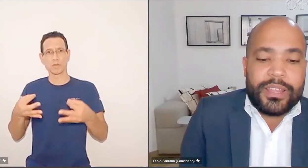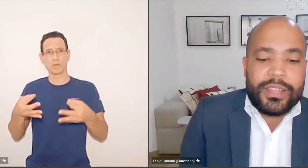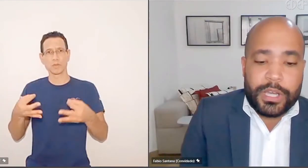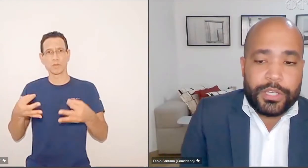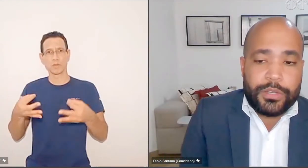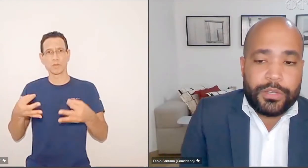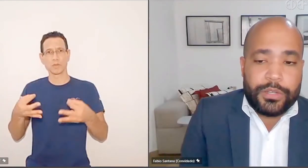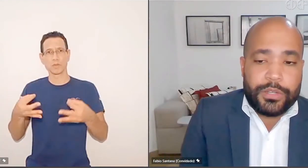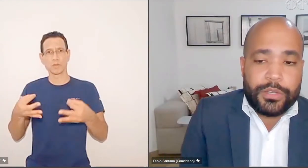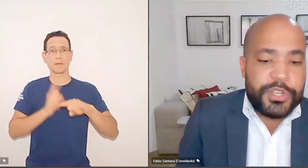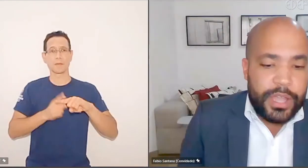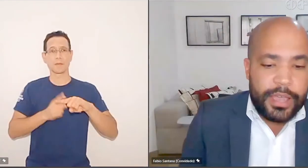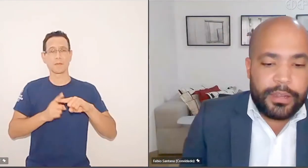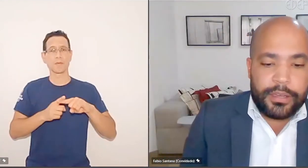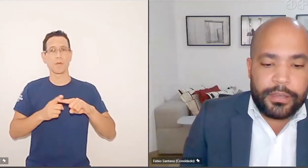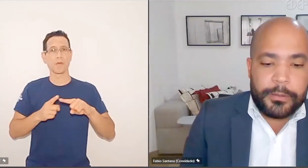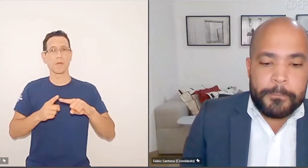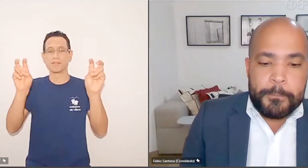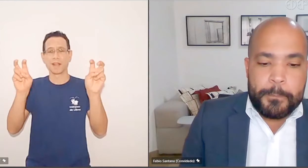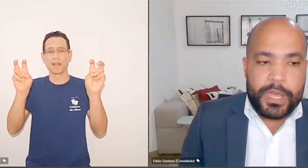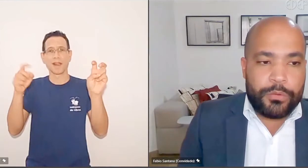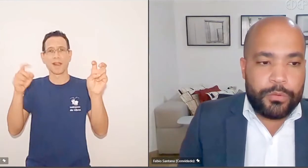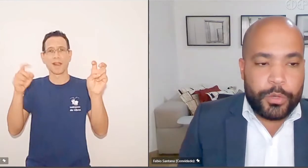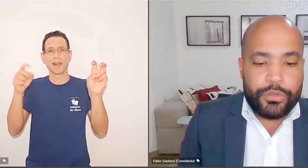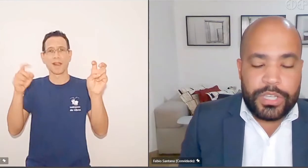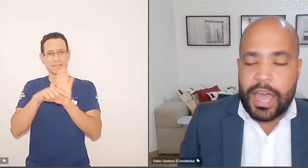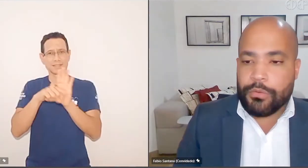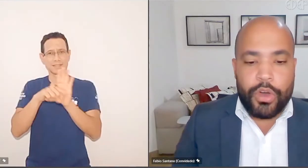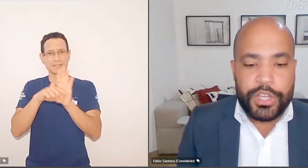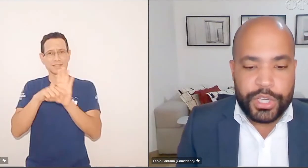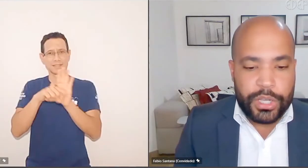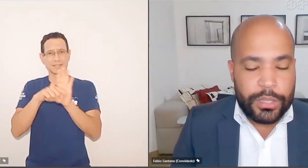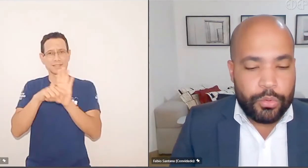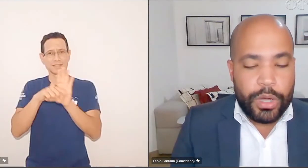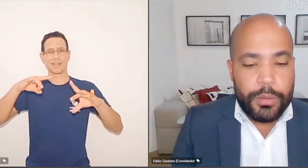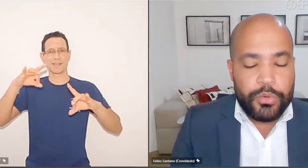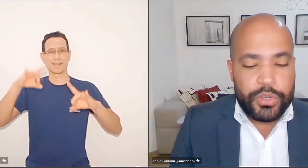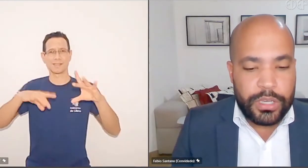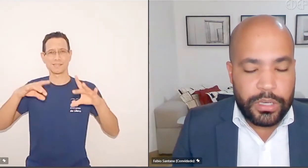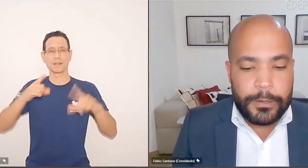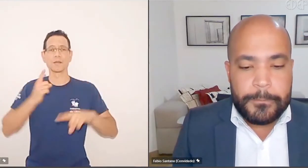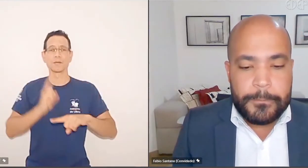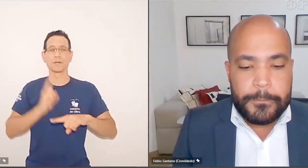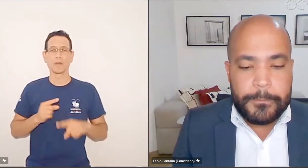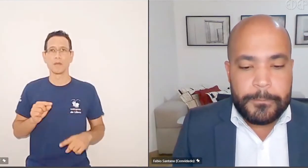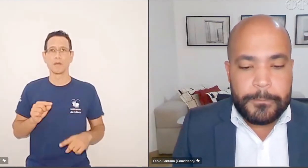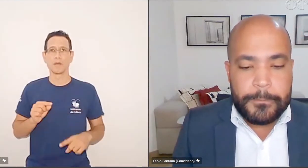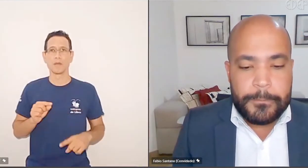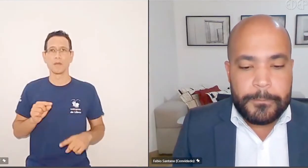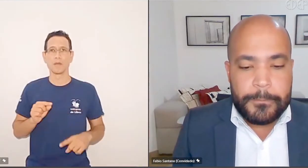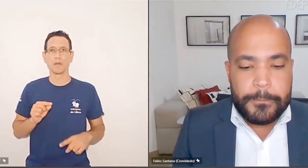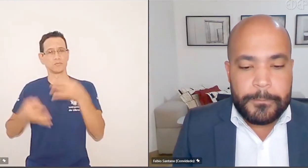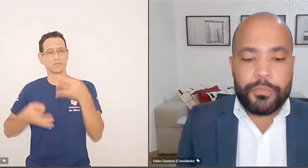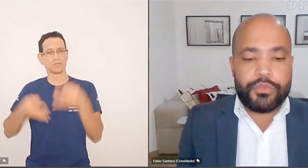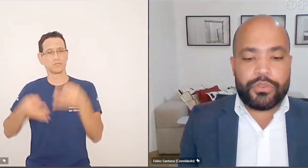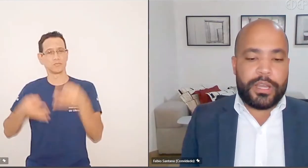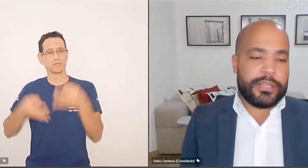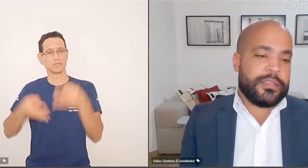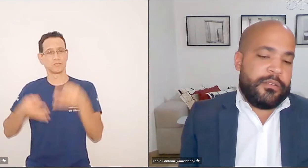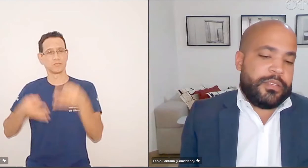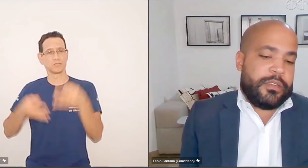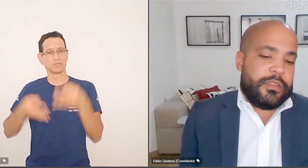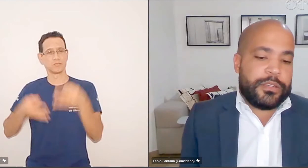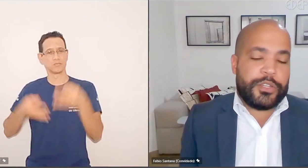em última análise, uma questão estritamente técnica. O Poder Judiciário, nós que atuamos aqui nessa área, nós não